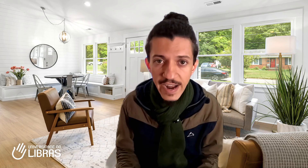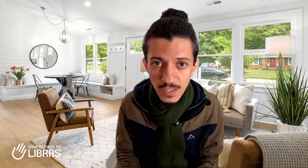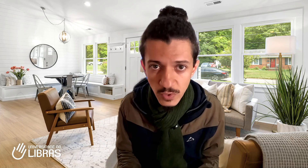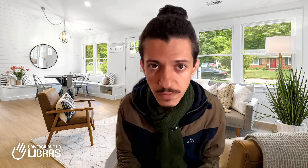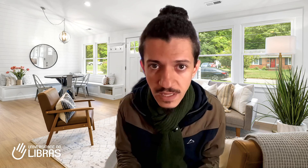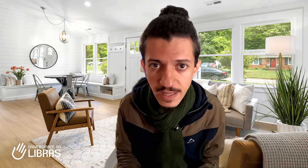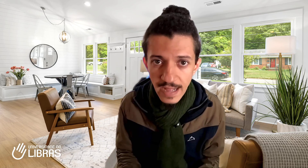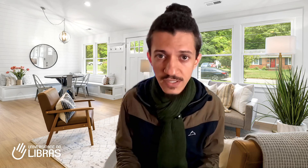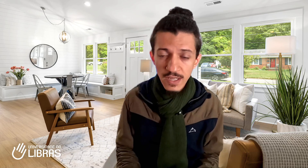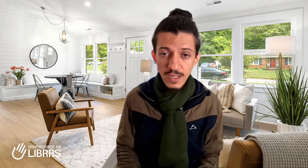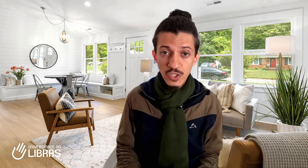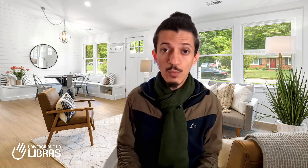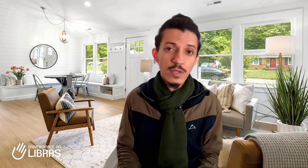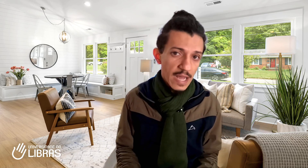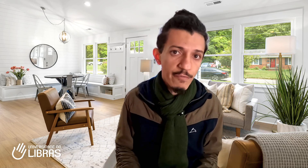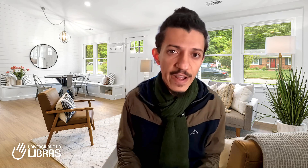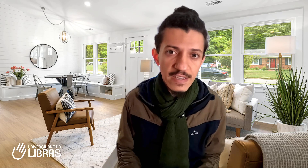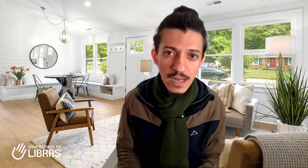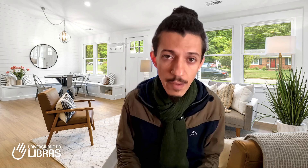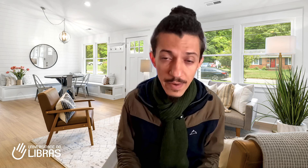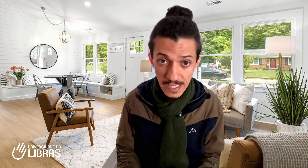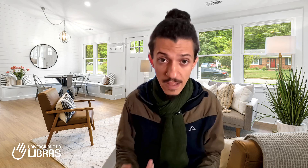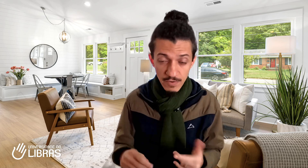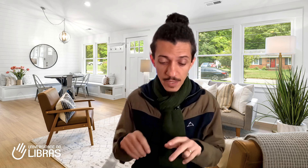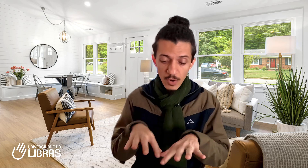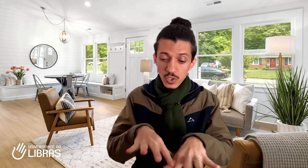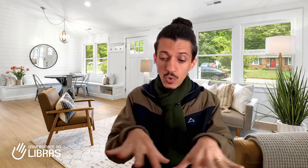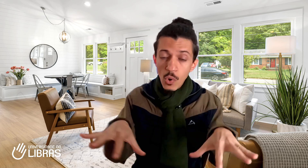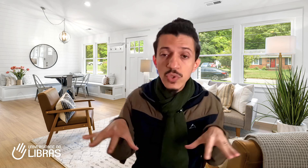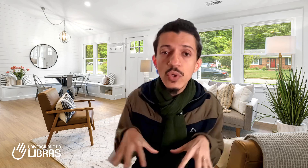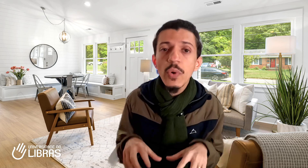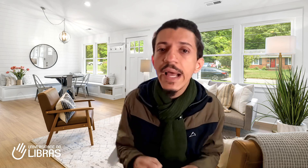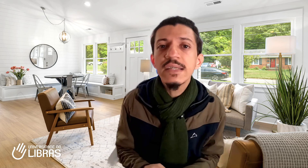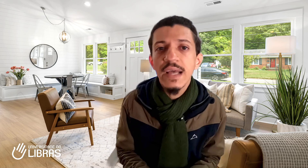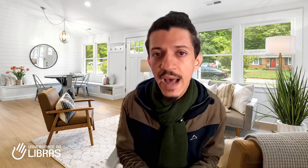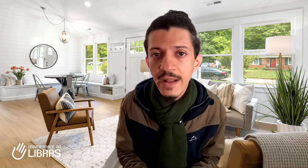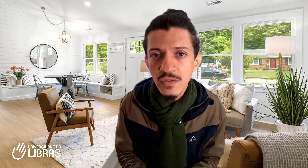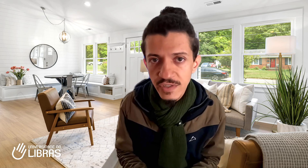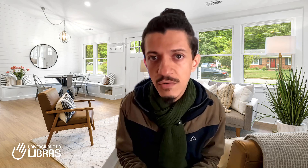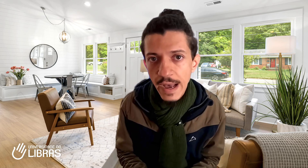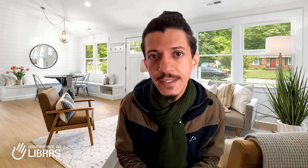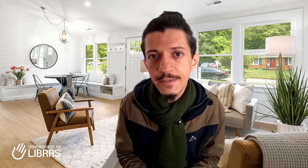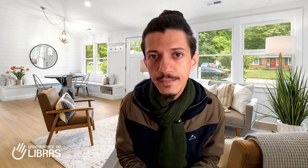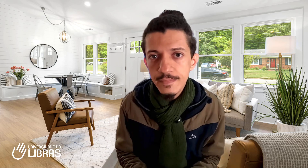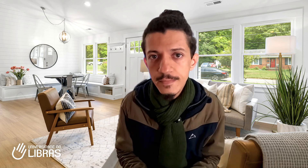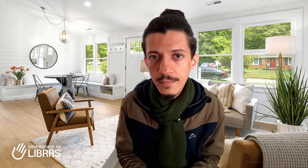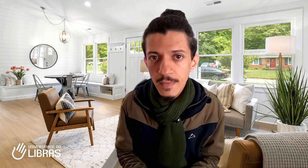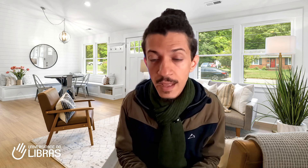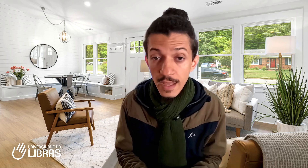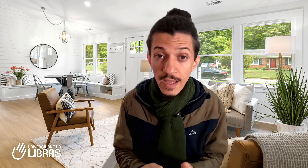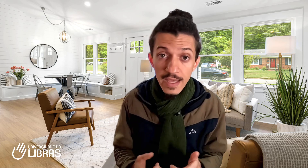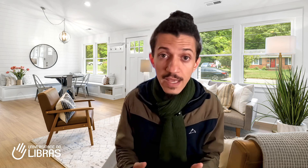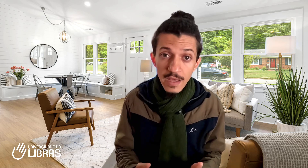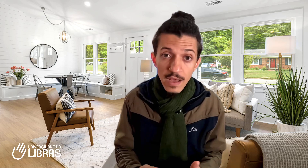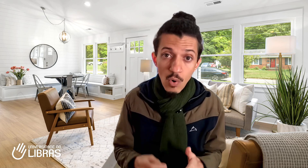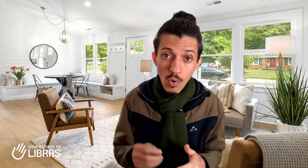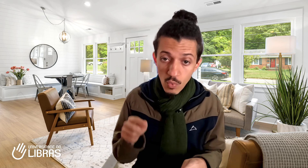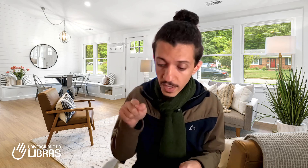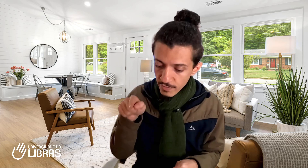possibilidades de montar frases em Libras, você pode construir cenários visuais. E quando você